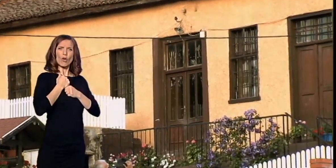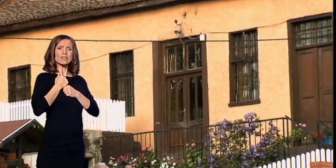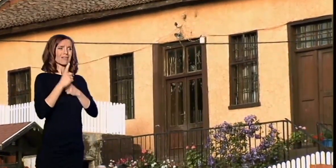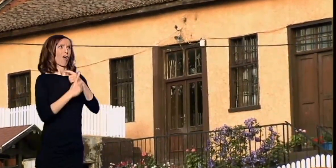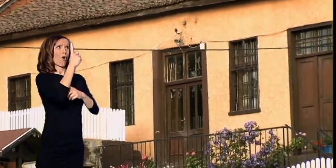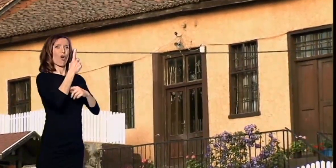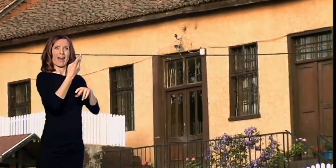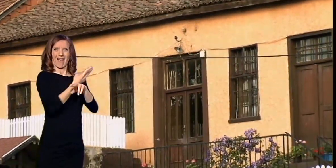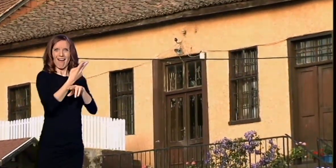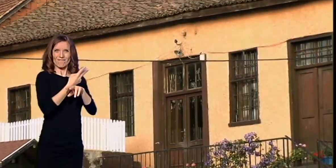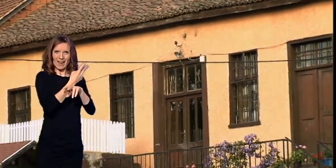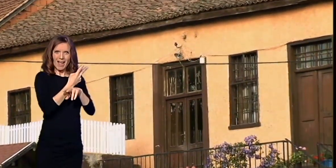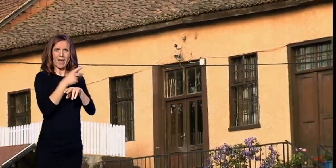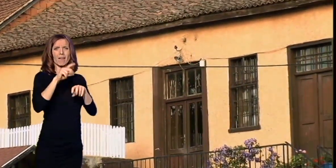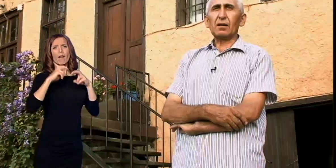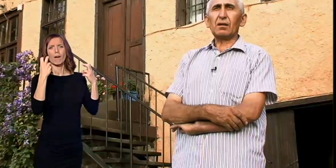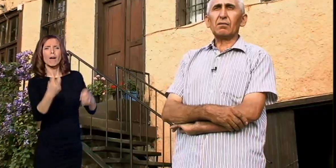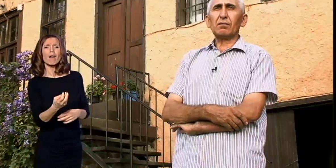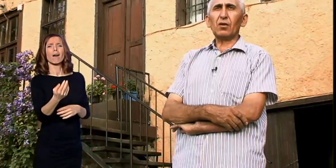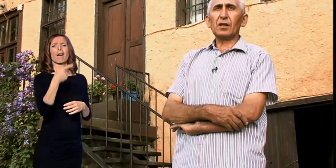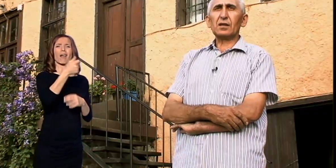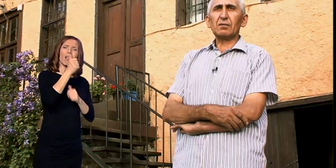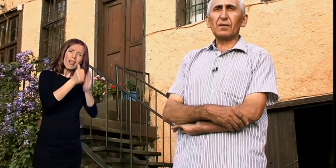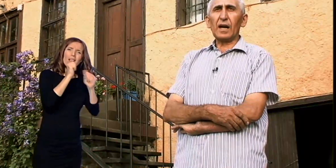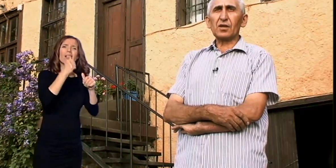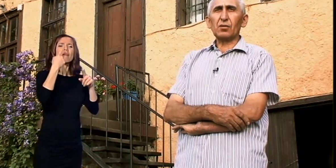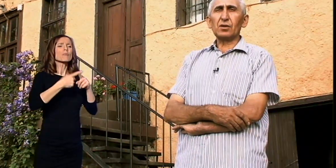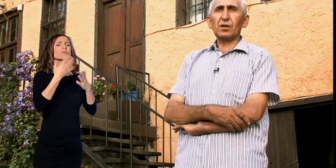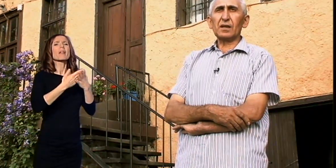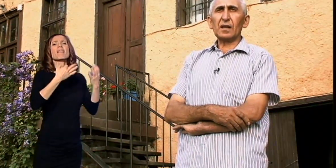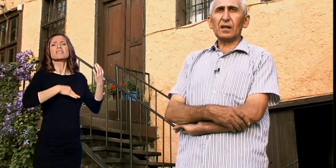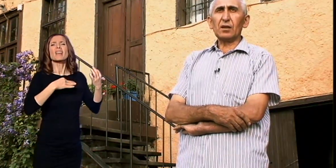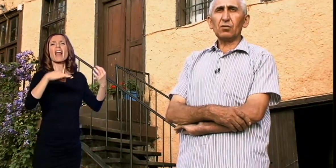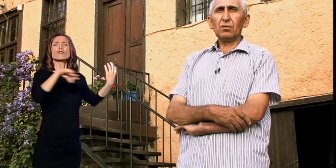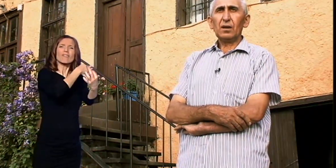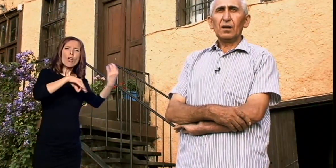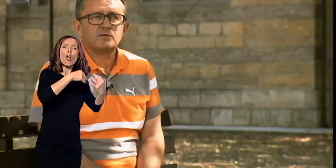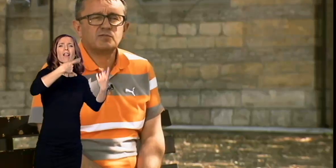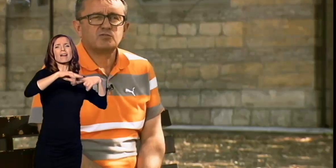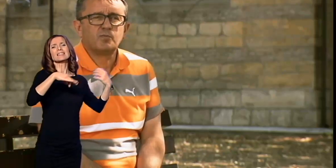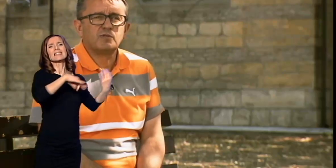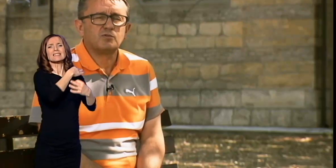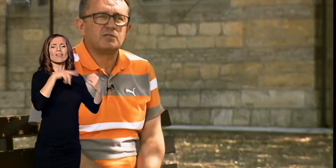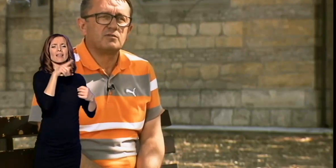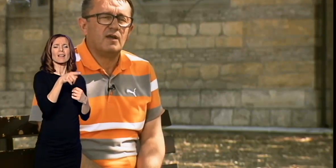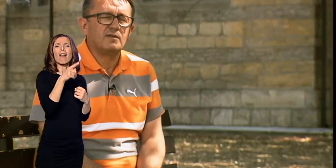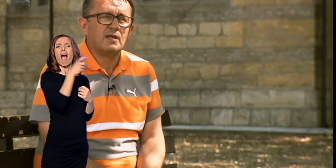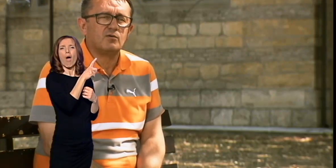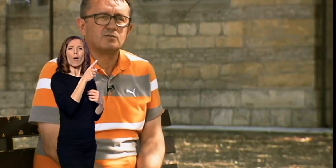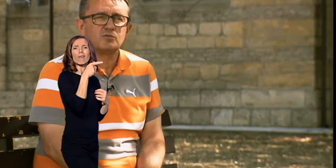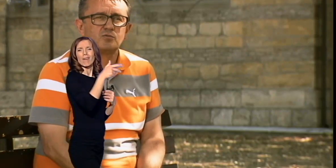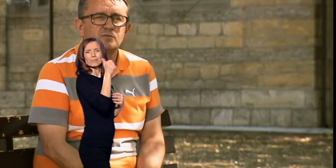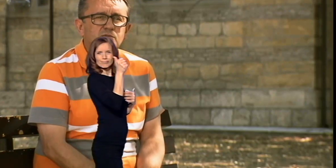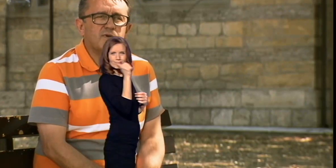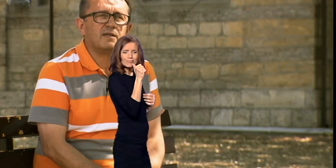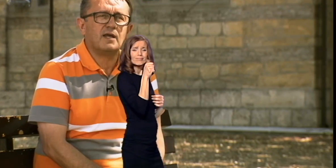tako zvalne gajdaše i violiniste, svilače koji su ih veselili tu. Često puta su se iživljavali